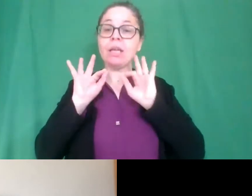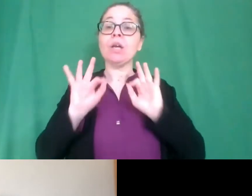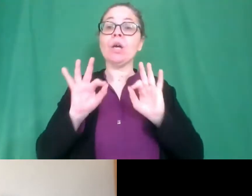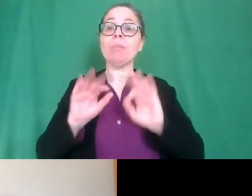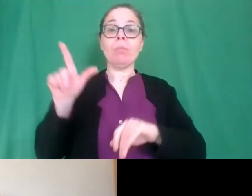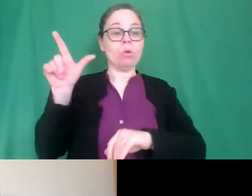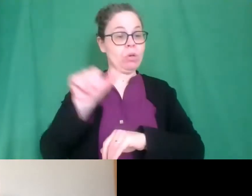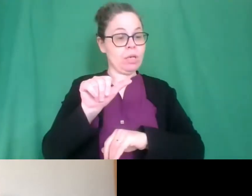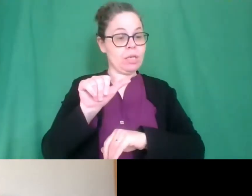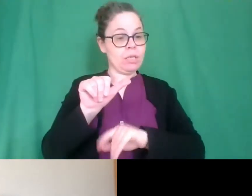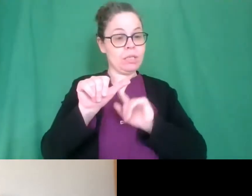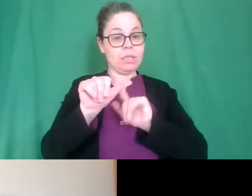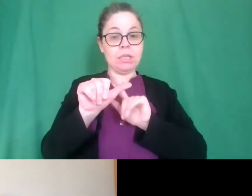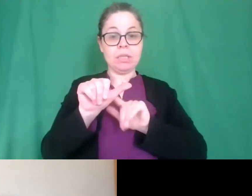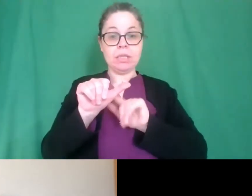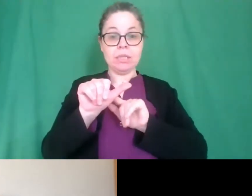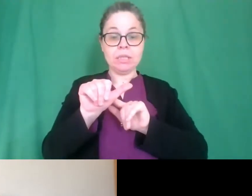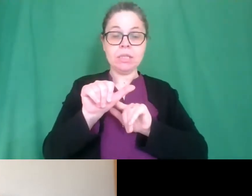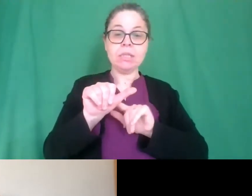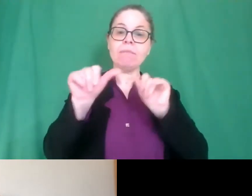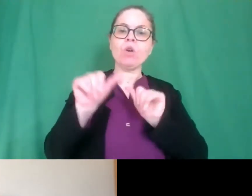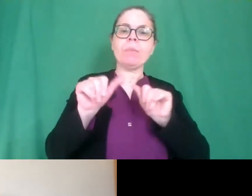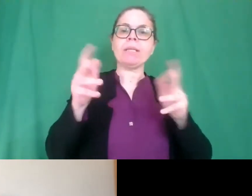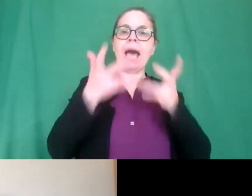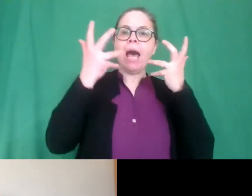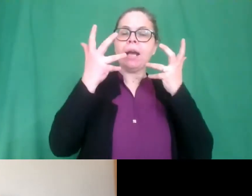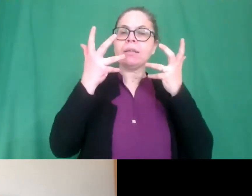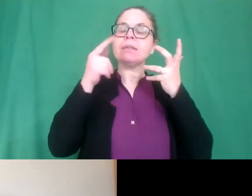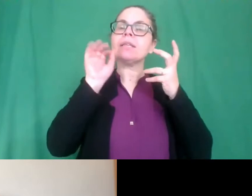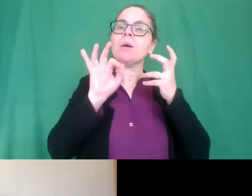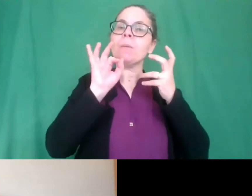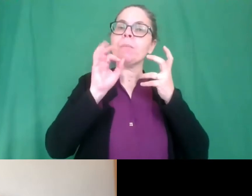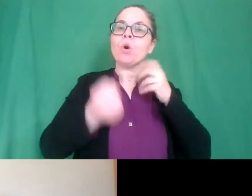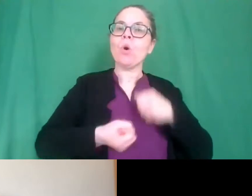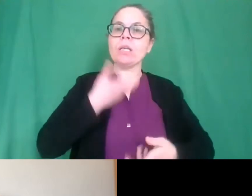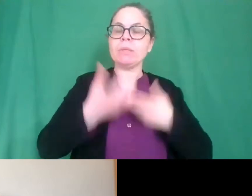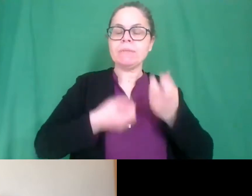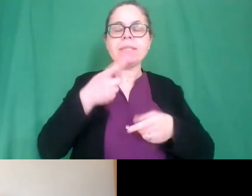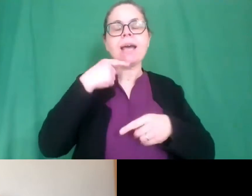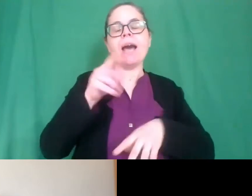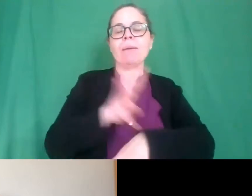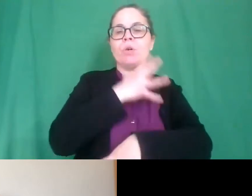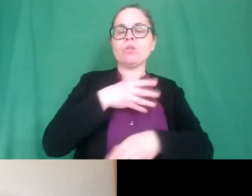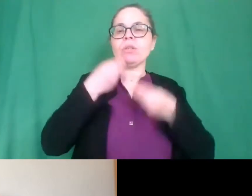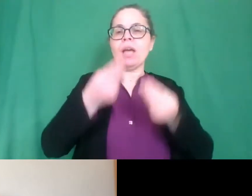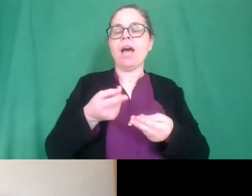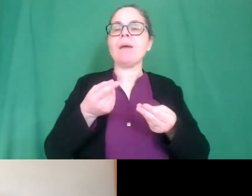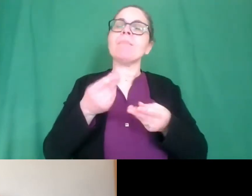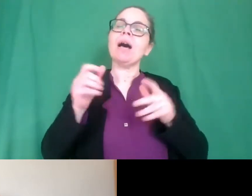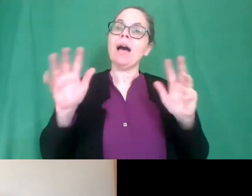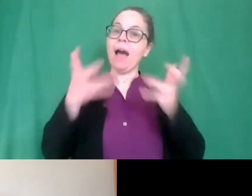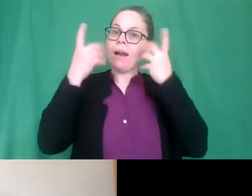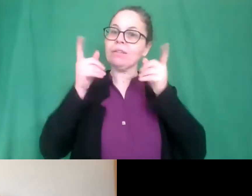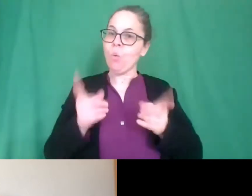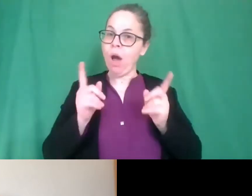possono essere valorizzate ed espresse attraverso la LIS, espressività ed emozioni, questo è il titolo